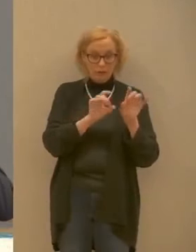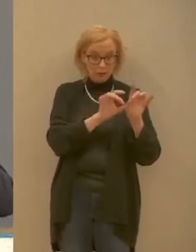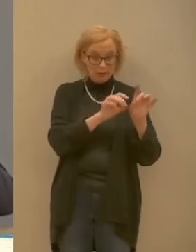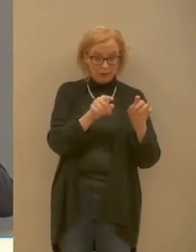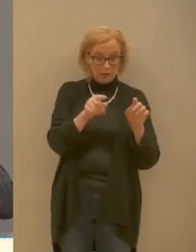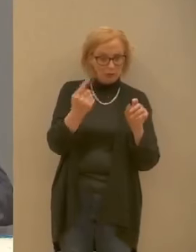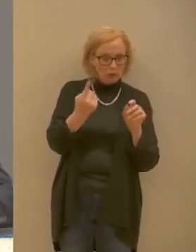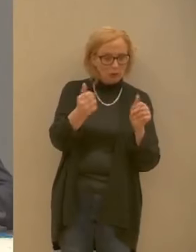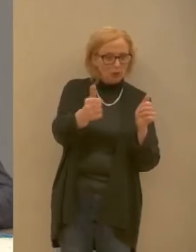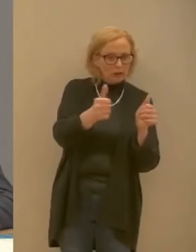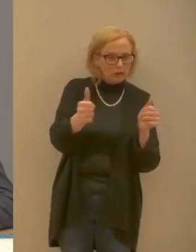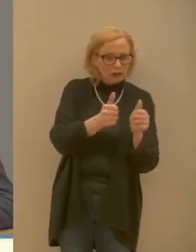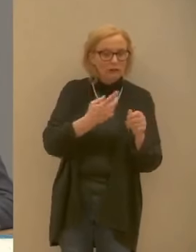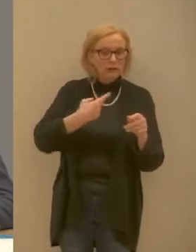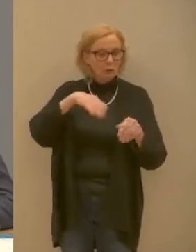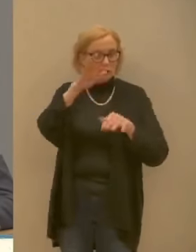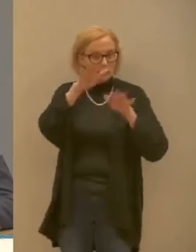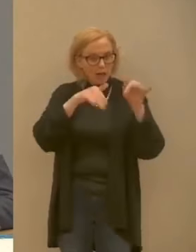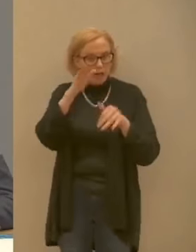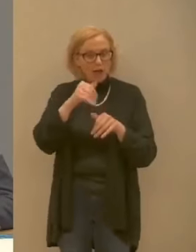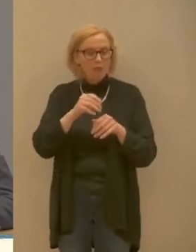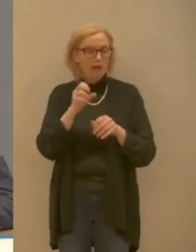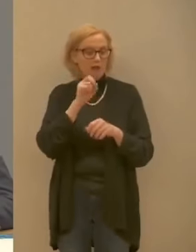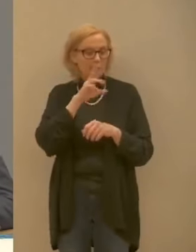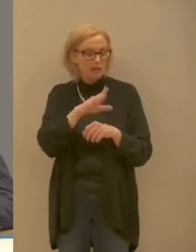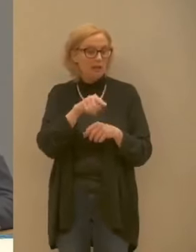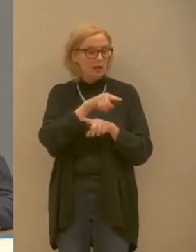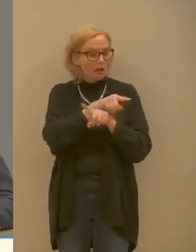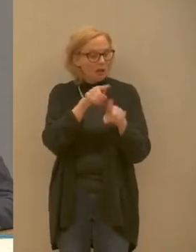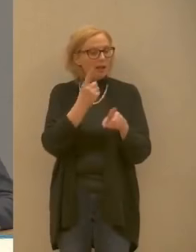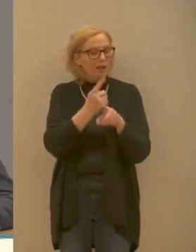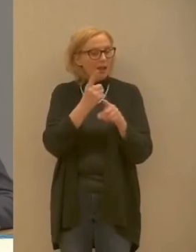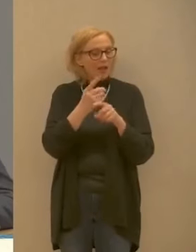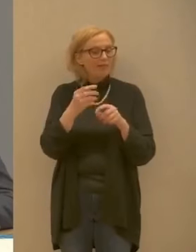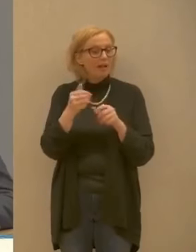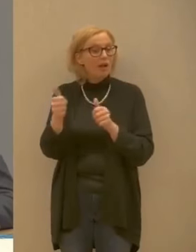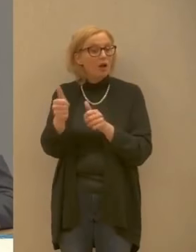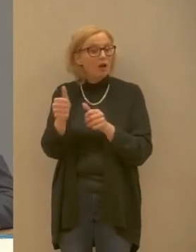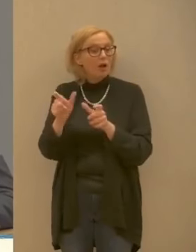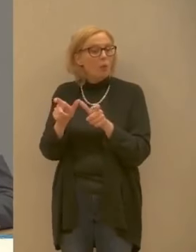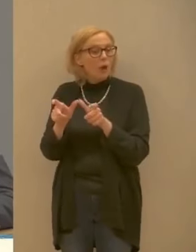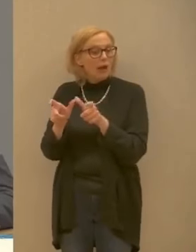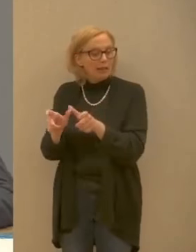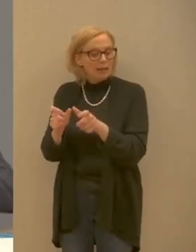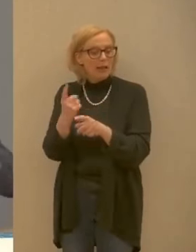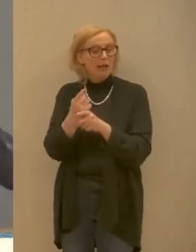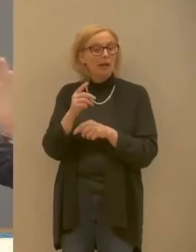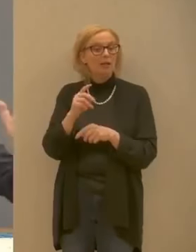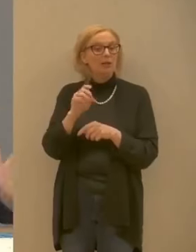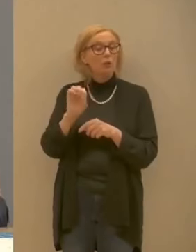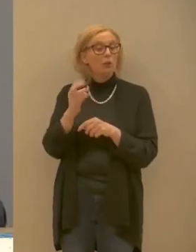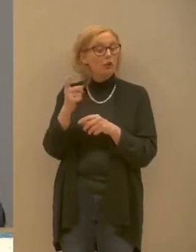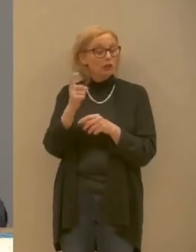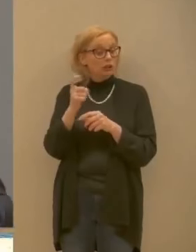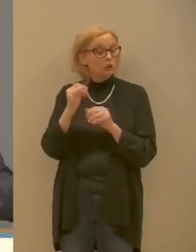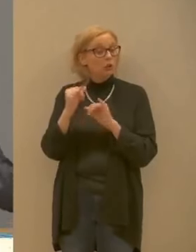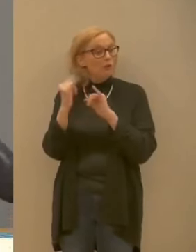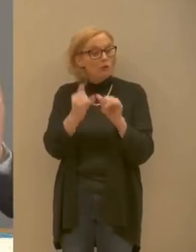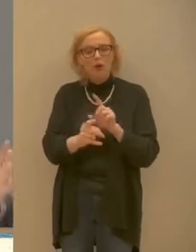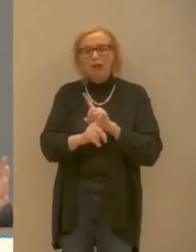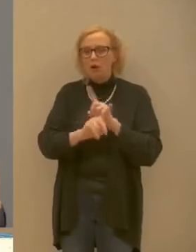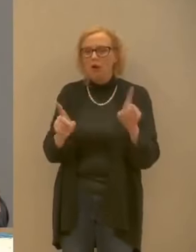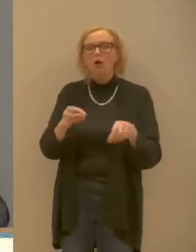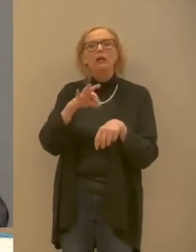lo abbiamo chiamati le abbiamo detto lei deve stare in quarantena lei non deve muoversi per 14 giorni anche se non ha nessun sintomo